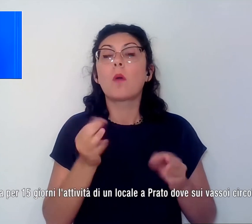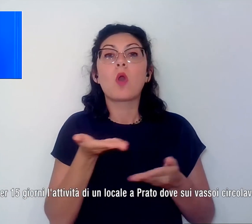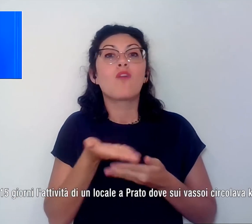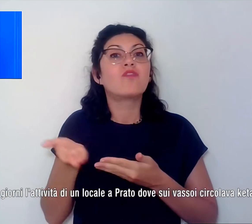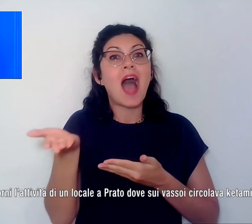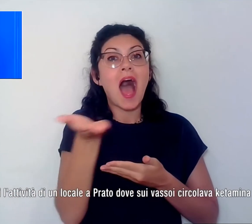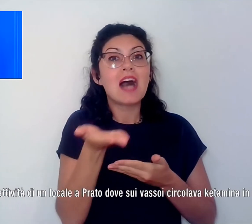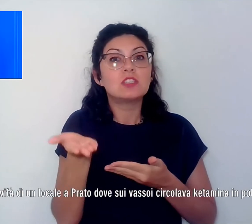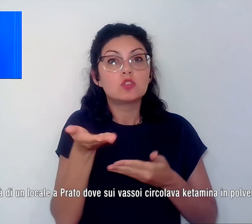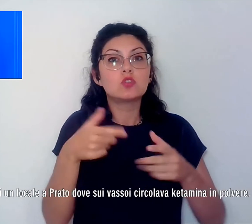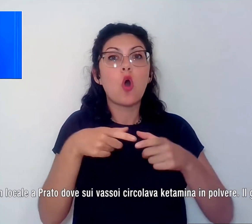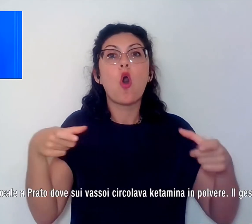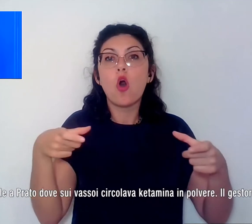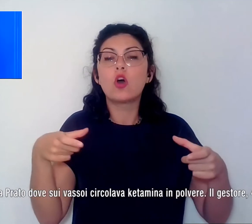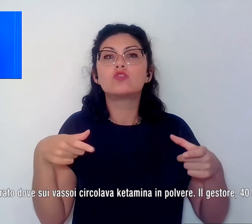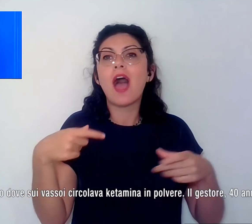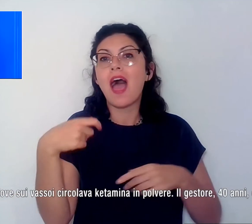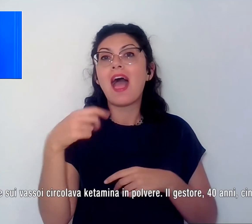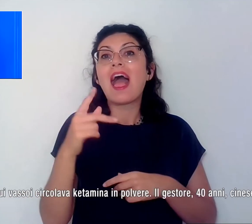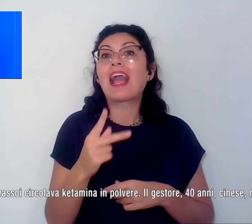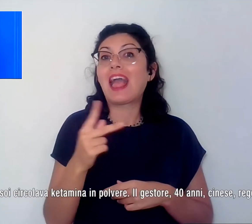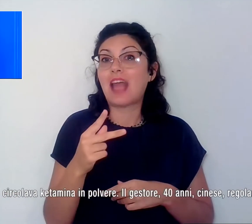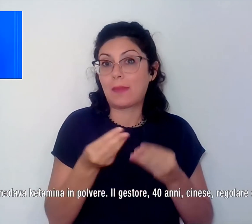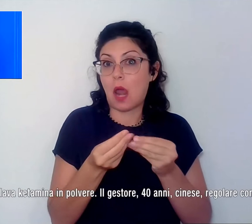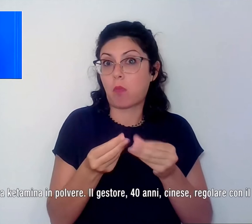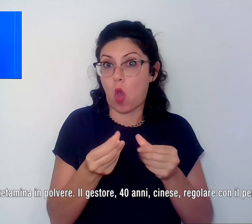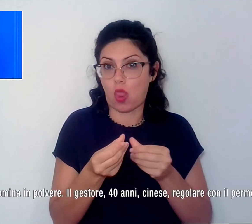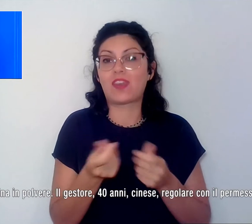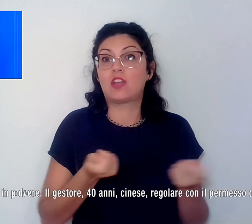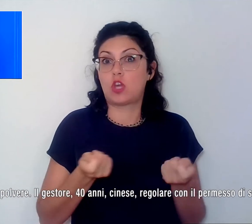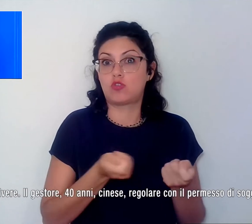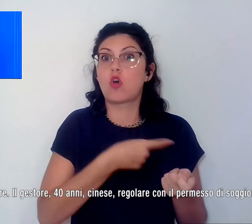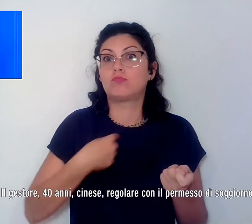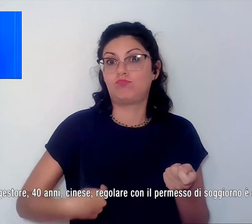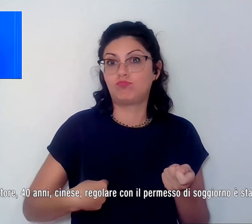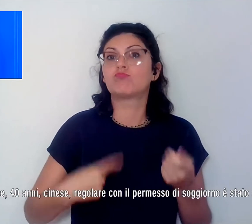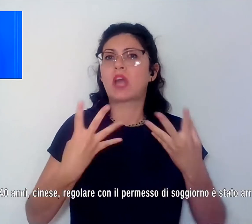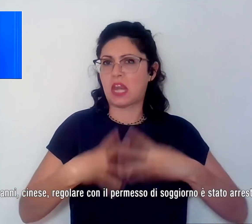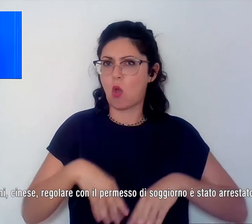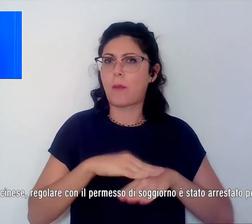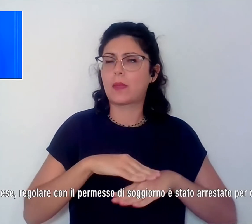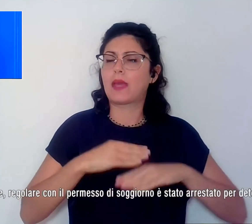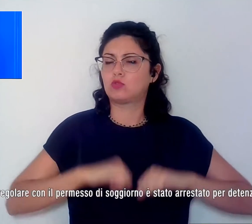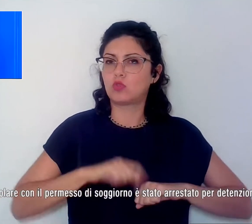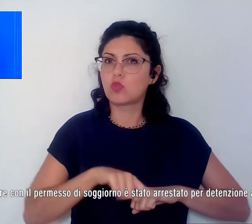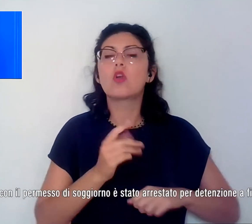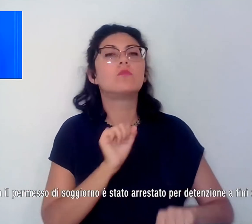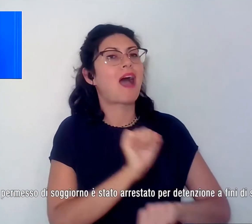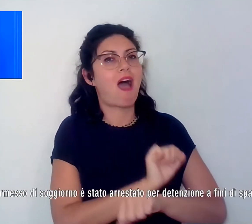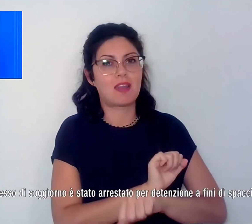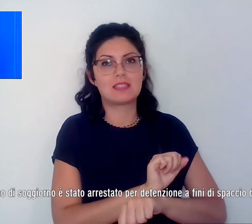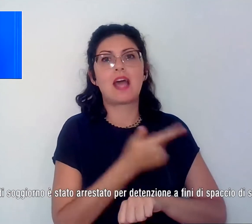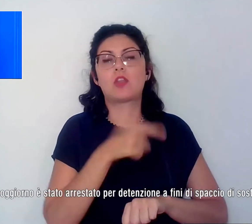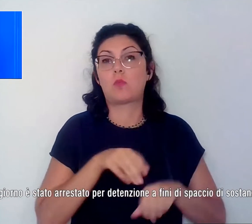chetamina in polvere. Il gestore, 40 anni, cinese, regolare con il permesso di soggiorno, è stato arrestato per detenzione